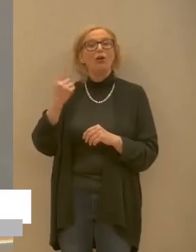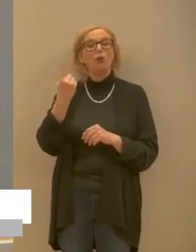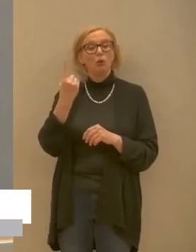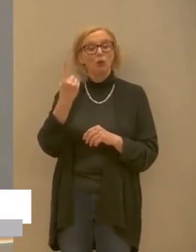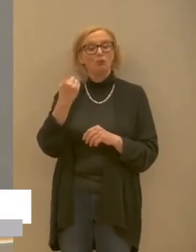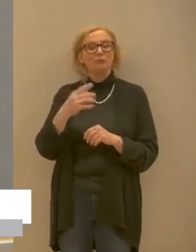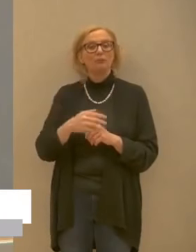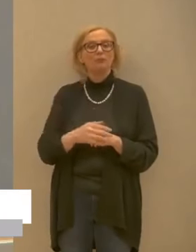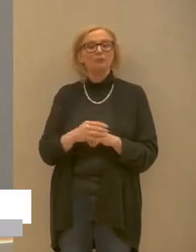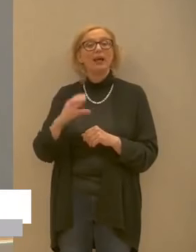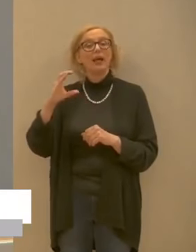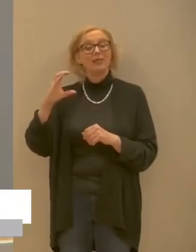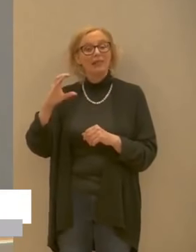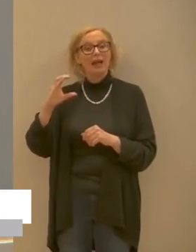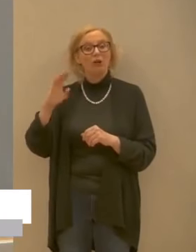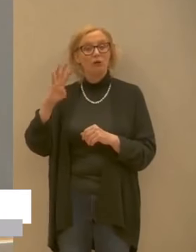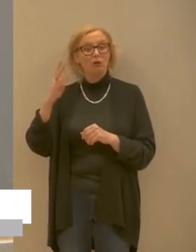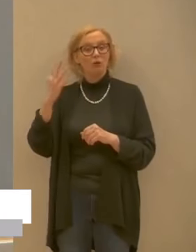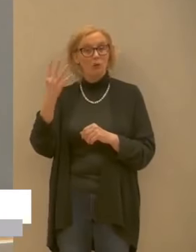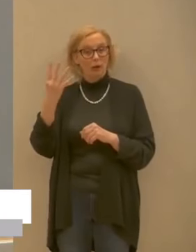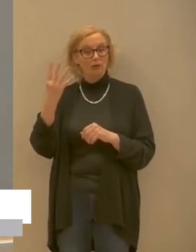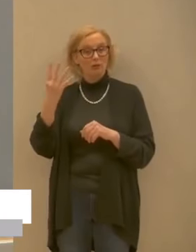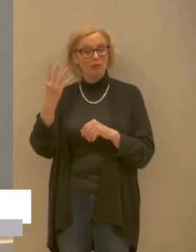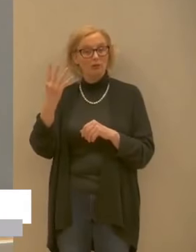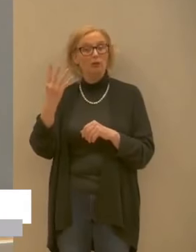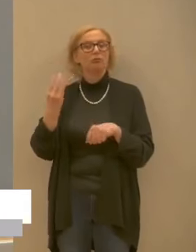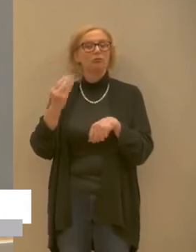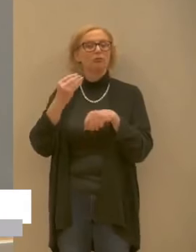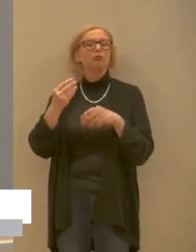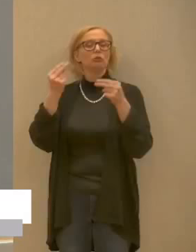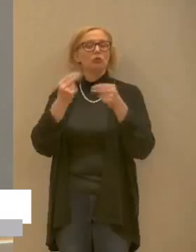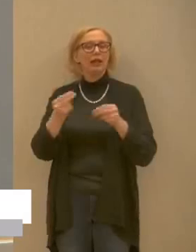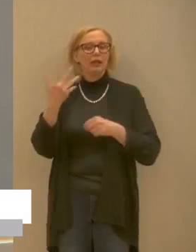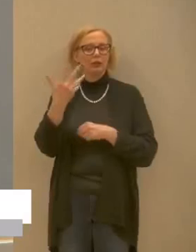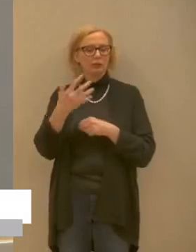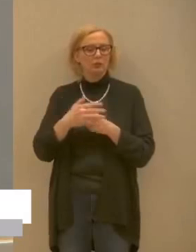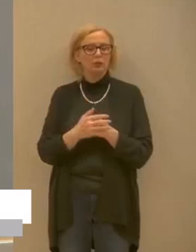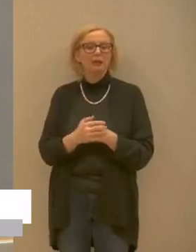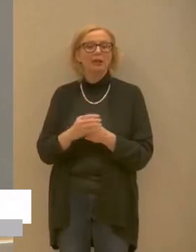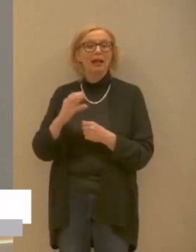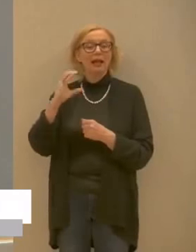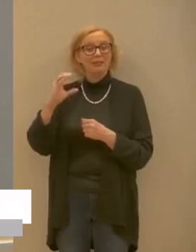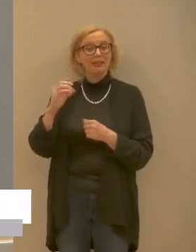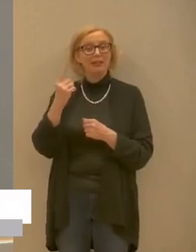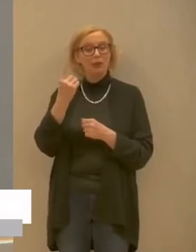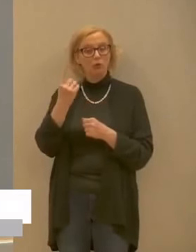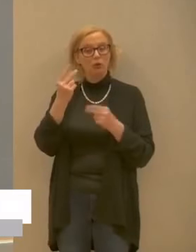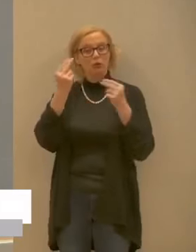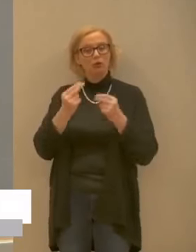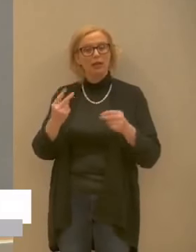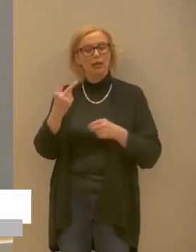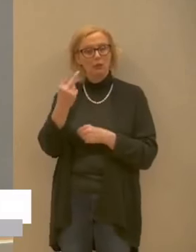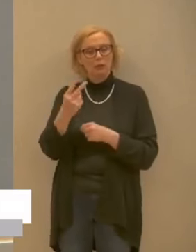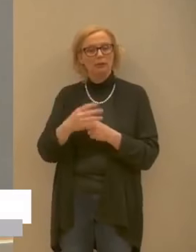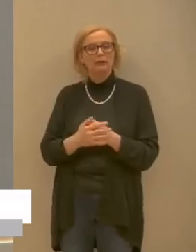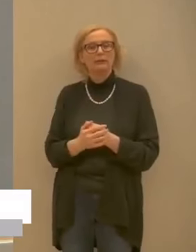Cavedago 4 per un totale di 5 Cavedine 1 totale 2